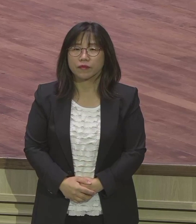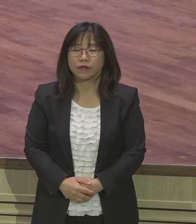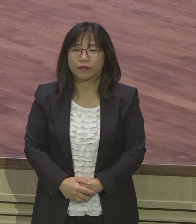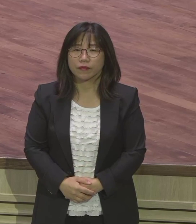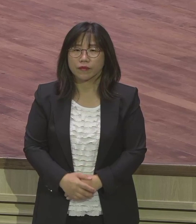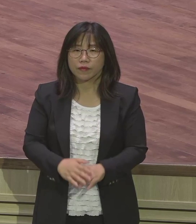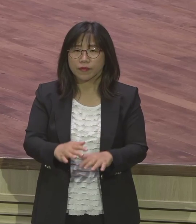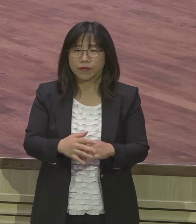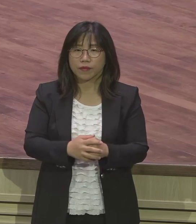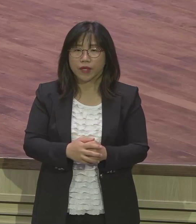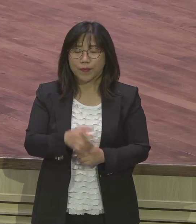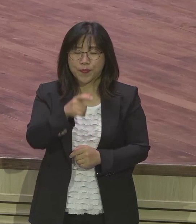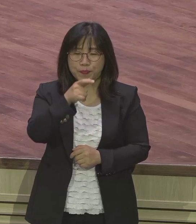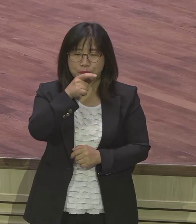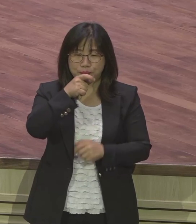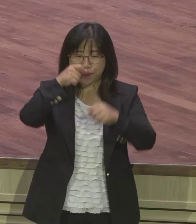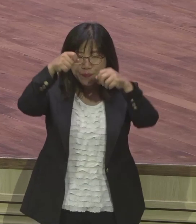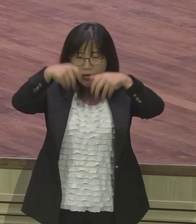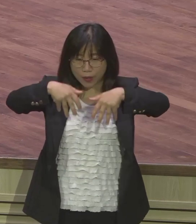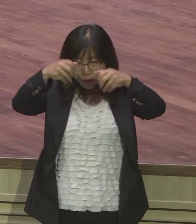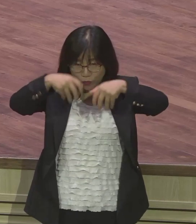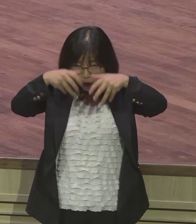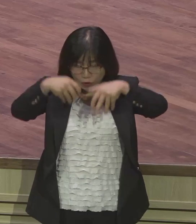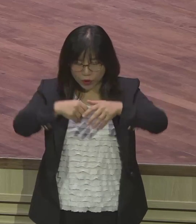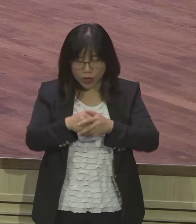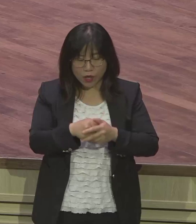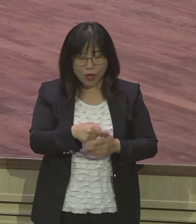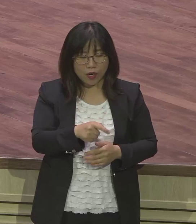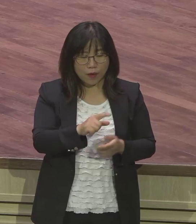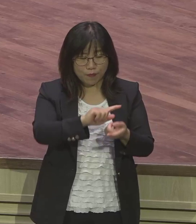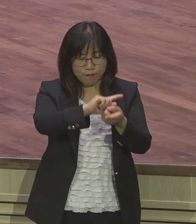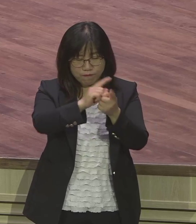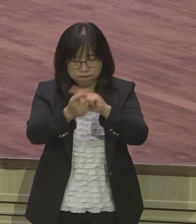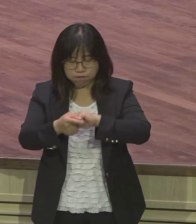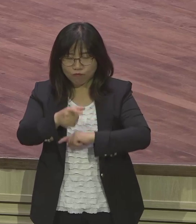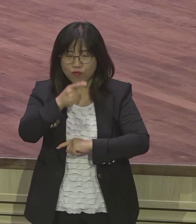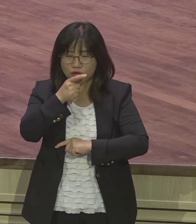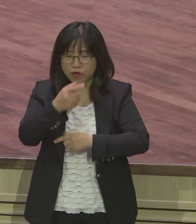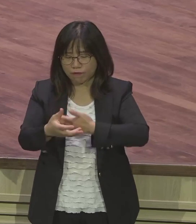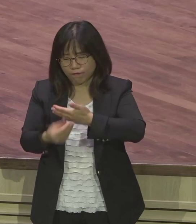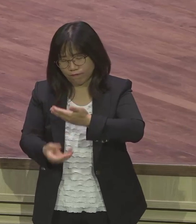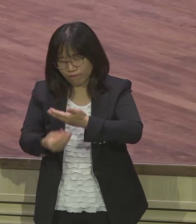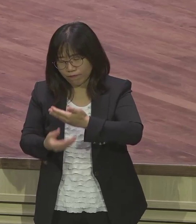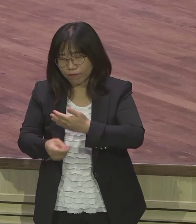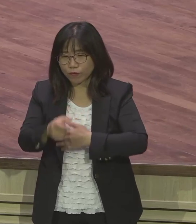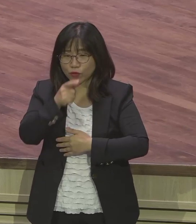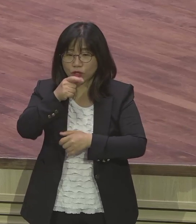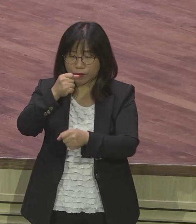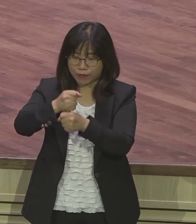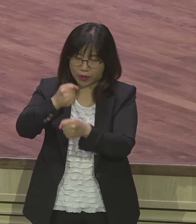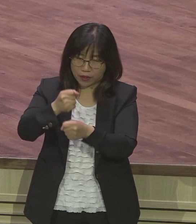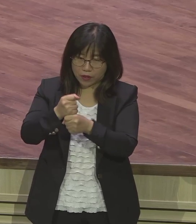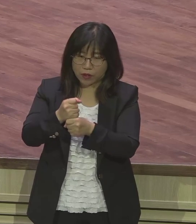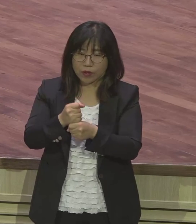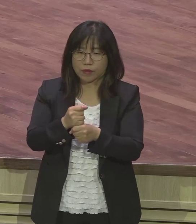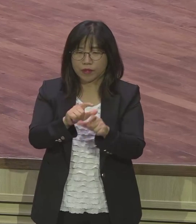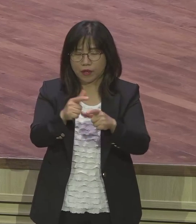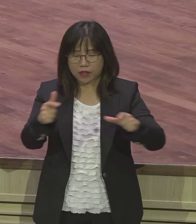하고 빗물 식수와 시설 중공식, 남태평양 물가 위생 개발 목표에 관한